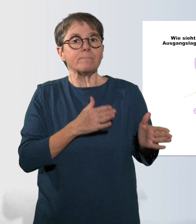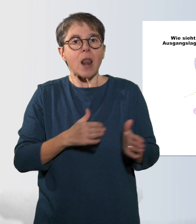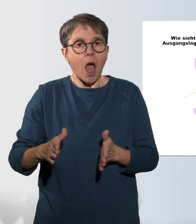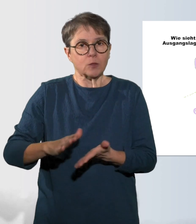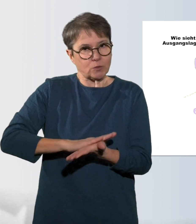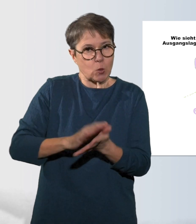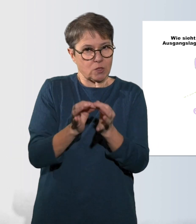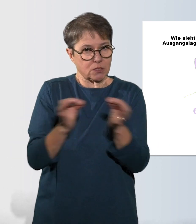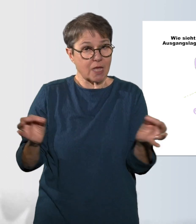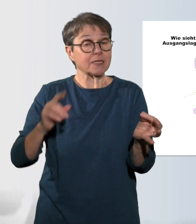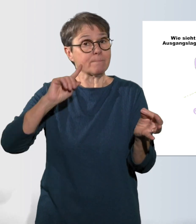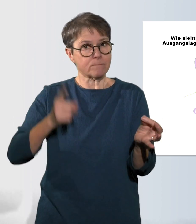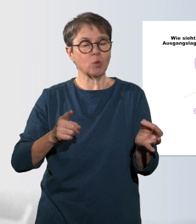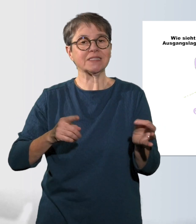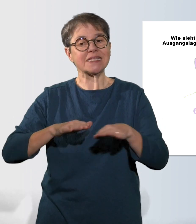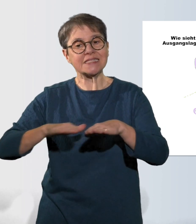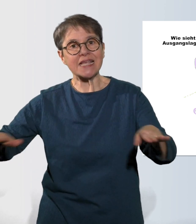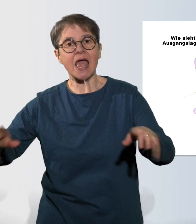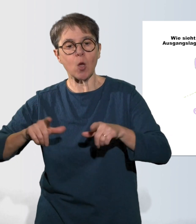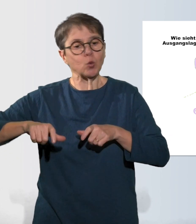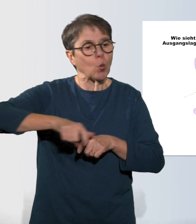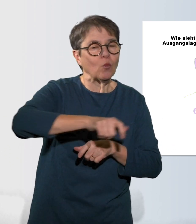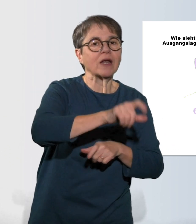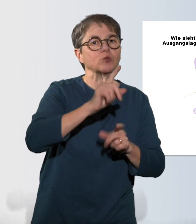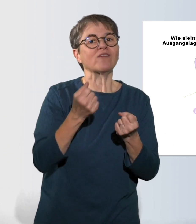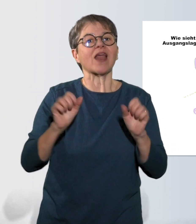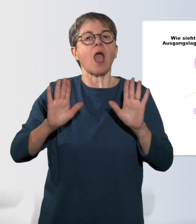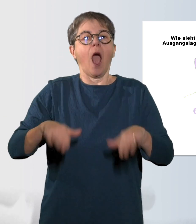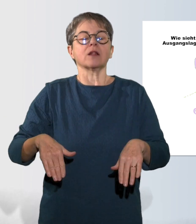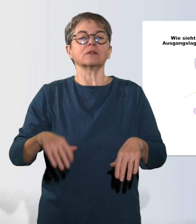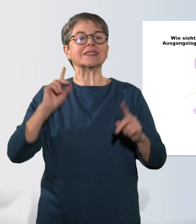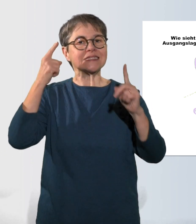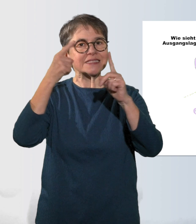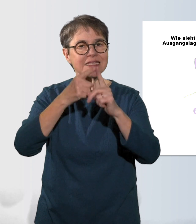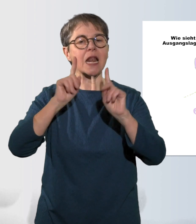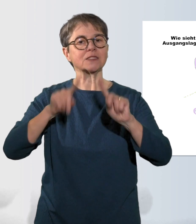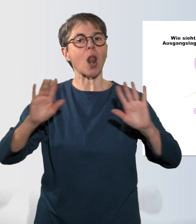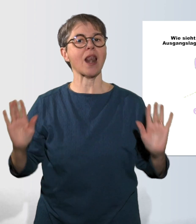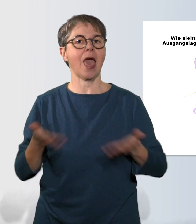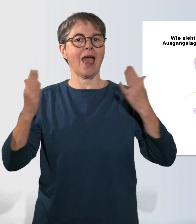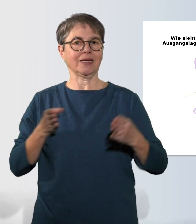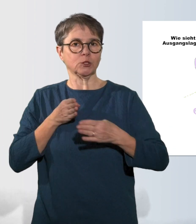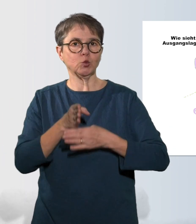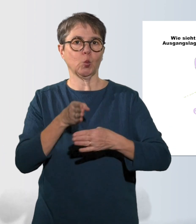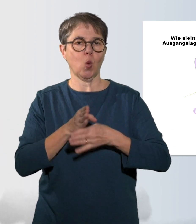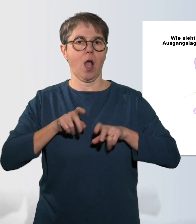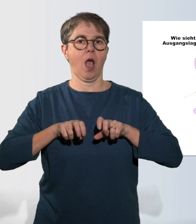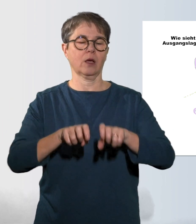freigehalten und der öffentliche Zugang und die Begehung erleichtert werden sollen. Für die Erstellung der Uferwege entlang der